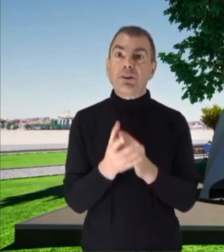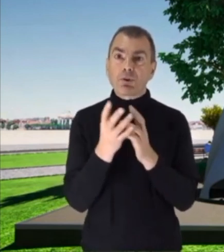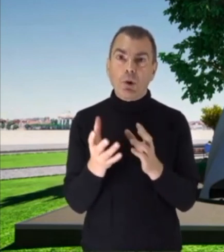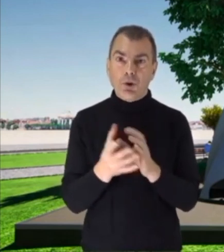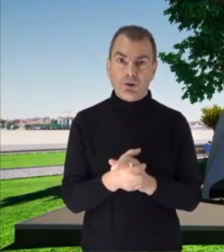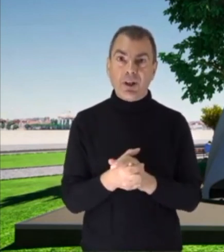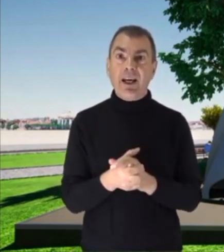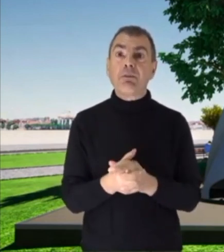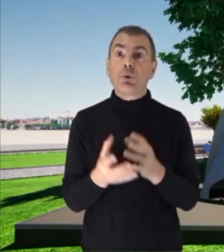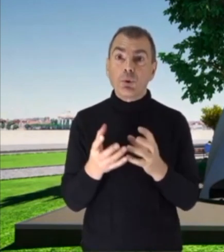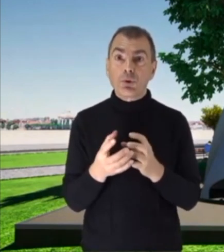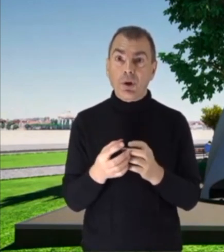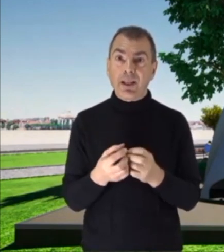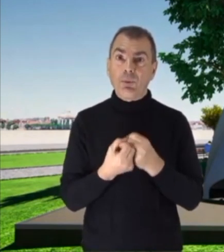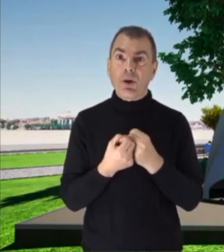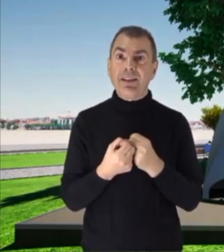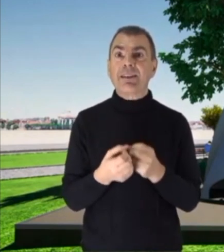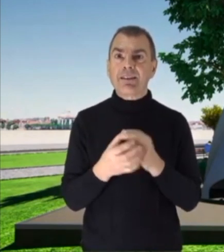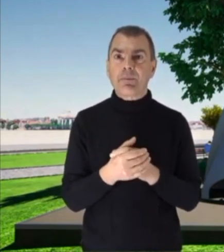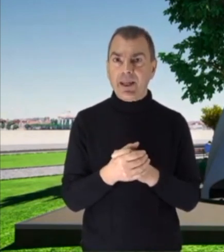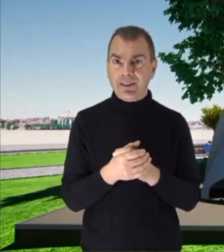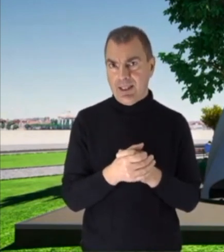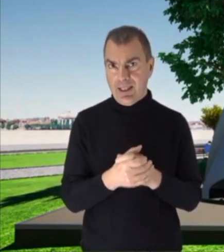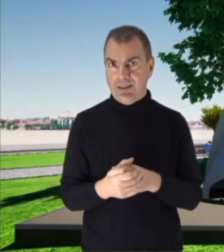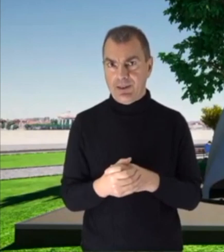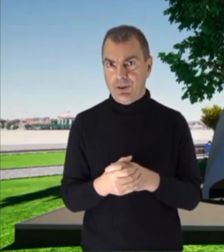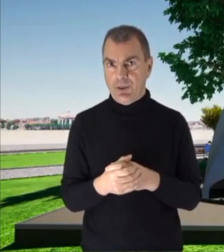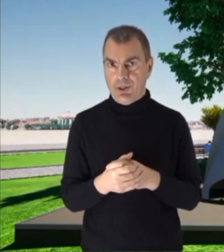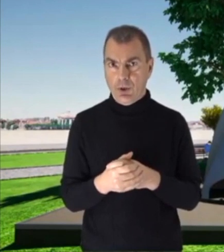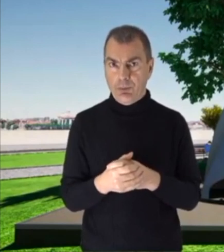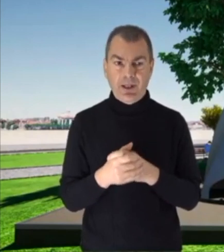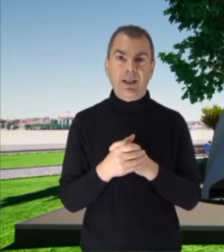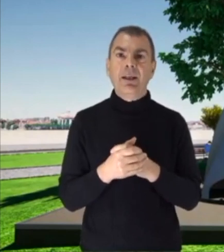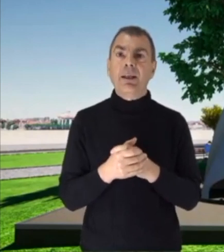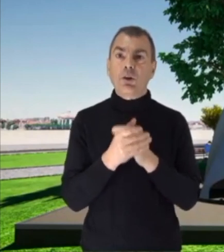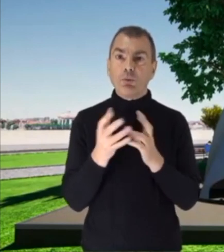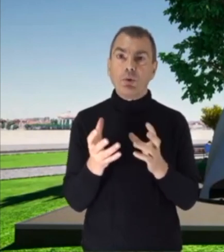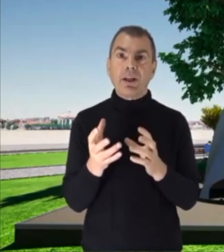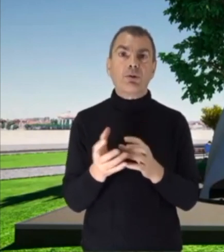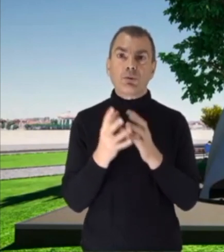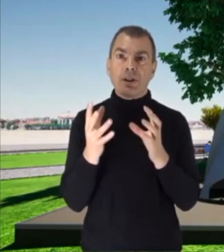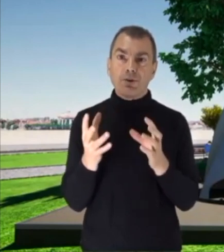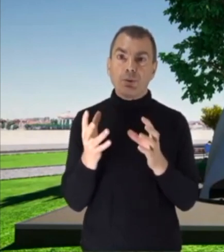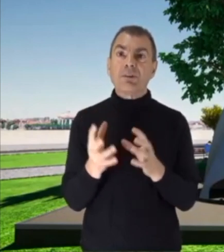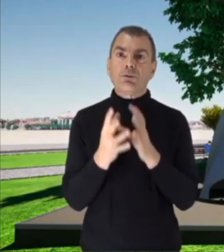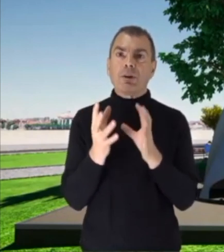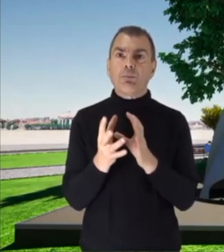comune virtuoso, che ha voluto e che vuole intensamente la realizzazione di quest'opera. Il comune, con tutta la giunta, tutta l